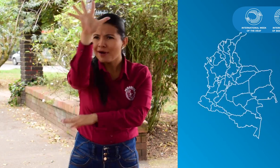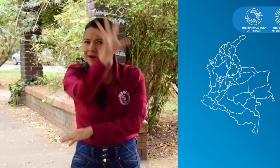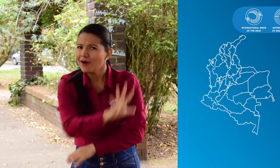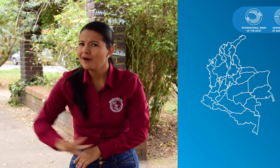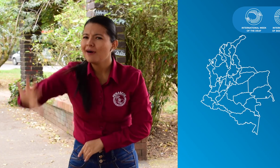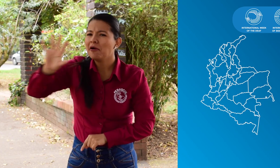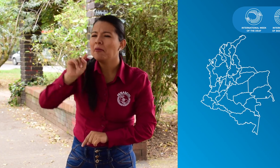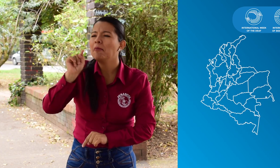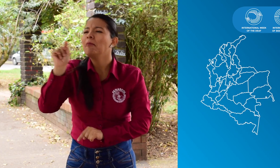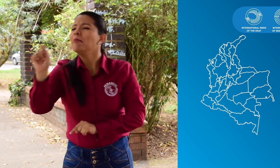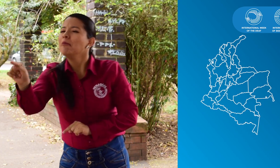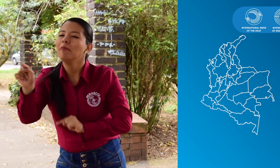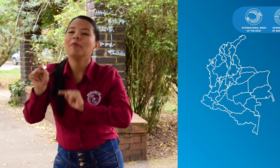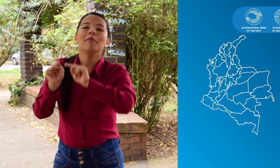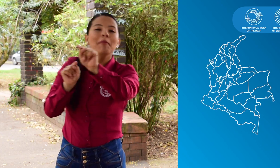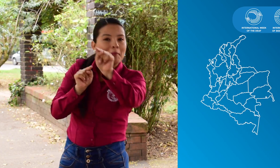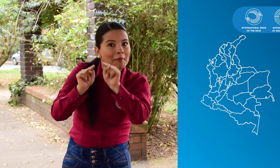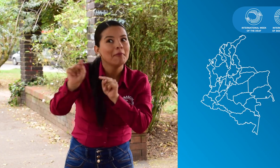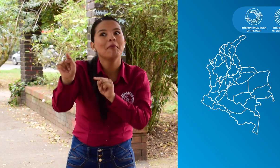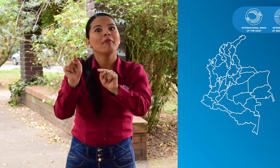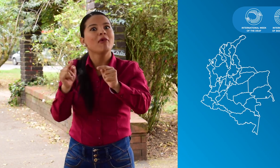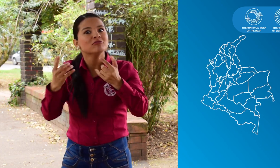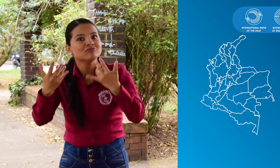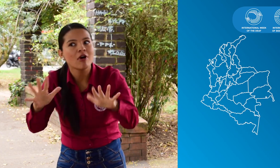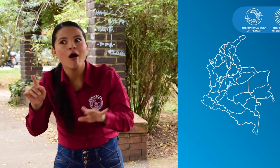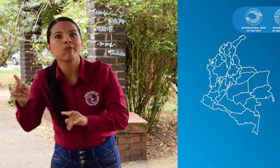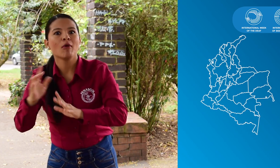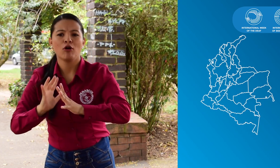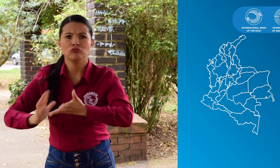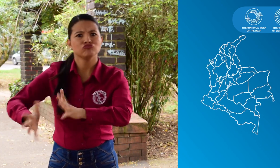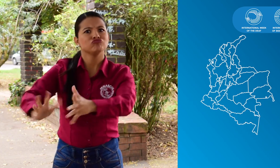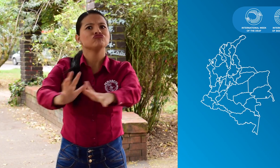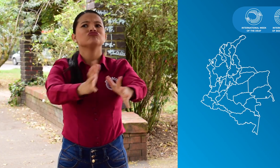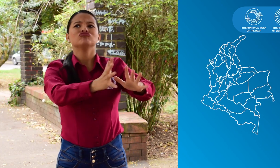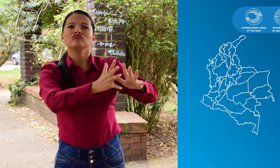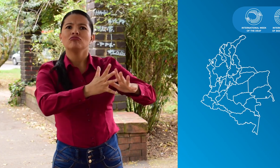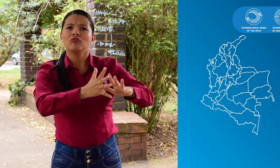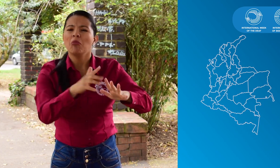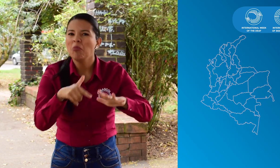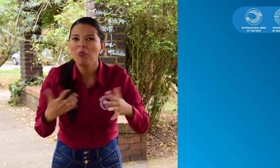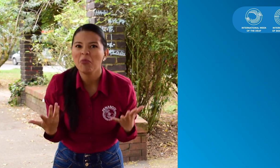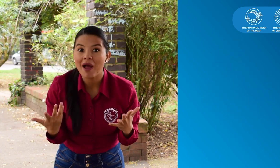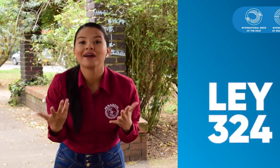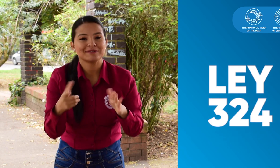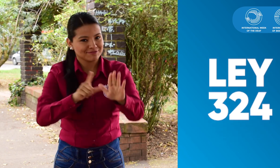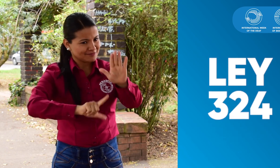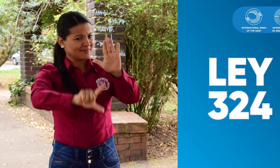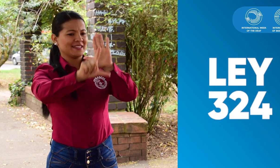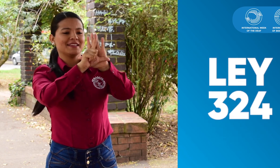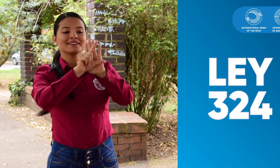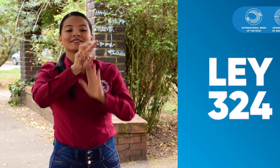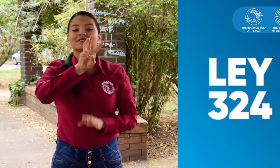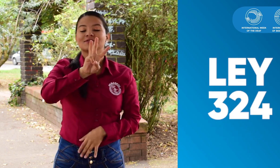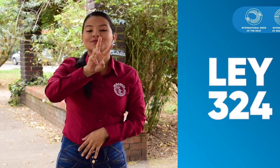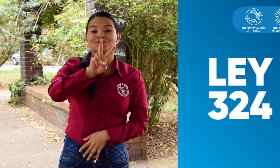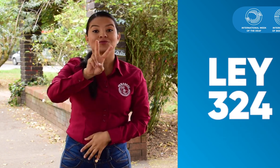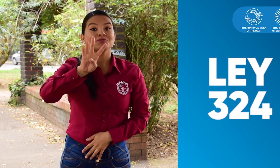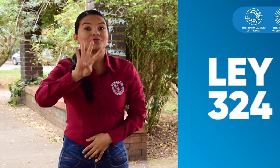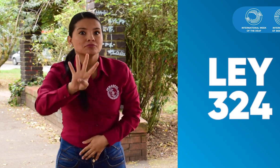Relacionándolo para Colombia, vemos que hay algunos espacios en donde ya se tiene la lengua de señas gracias a las leyes, como